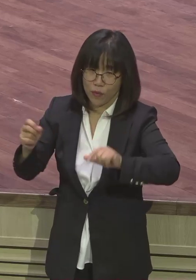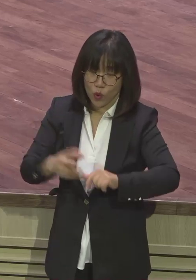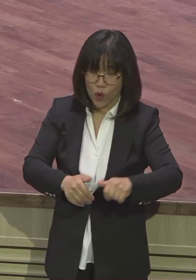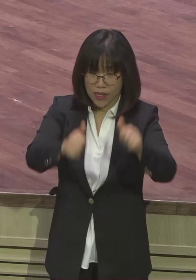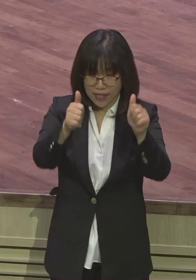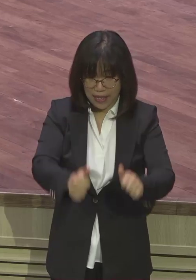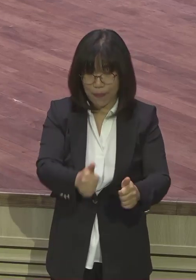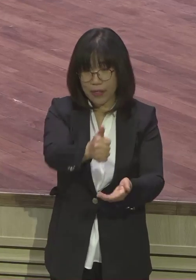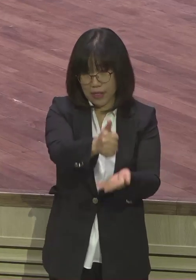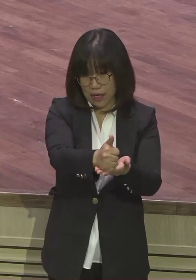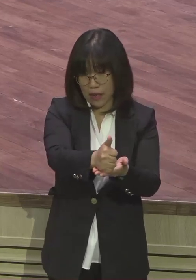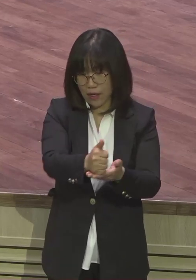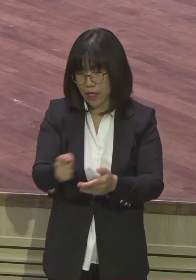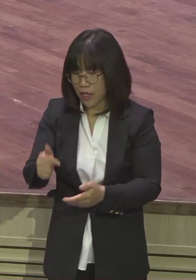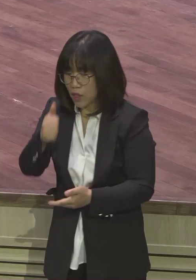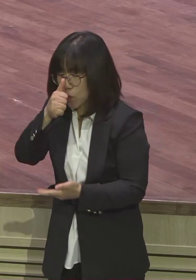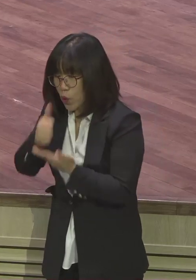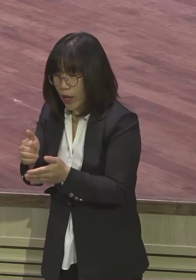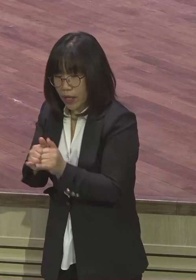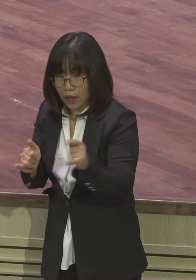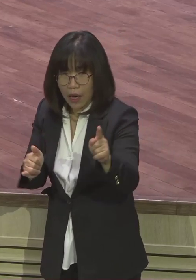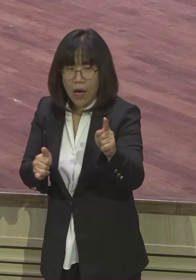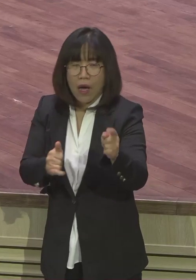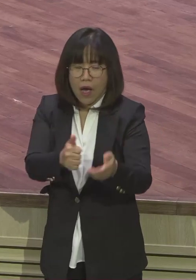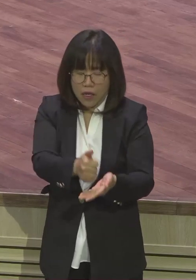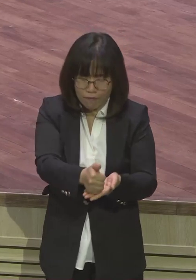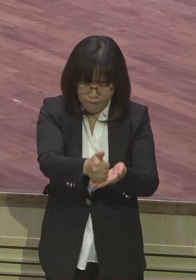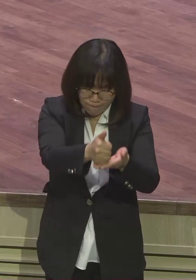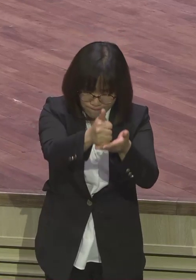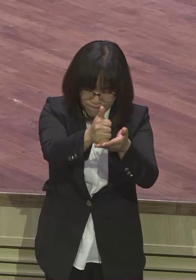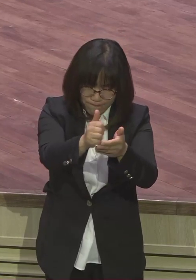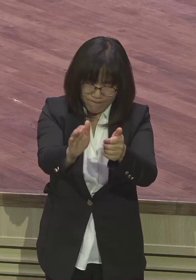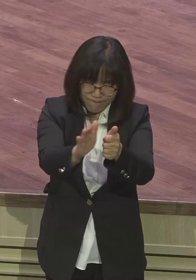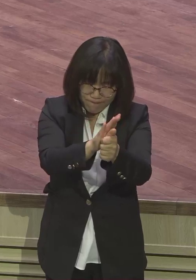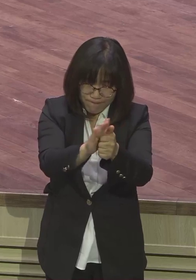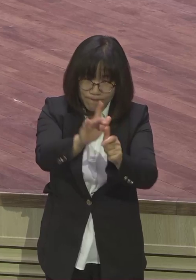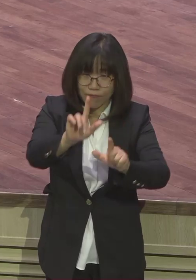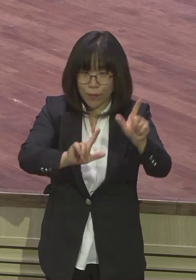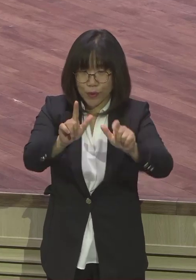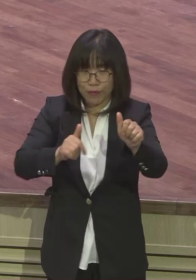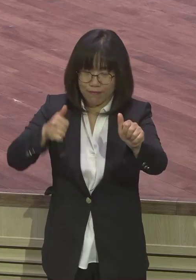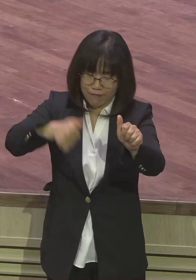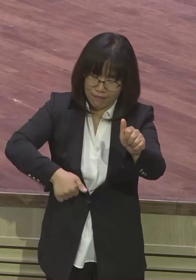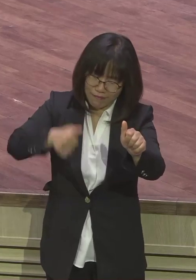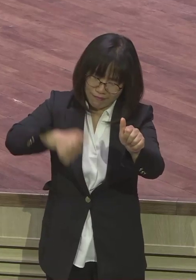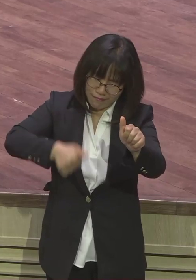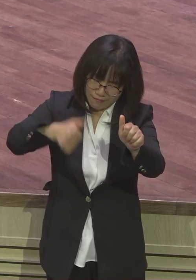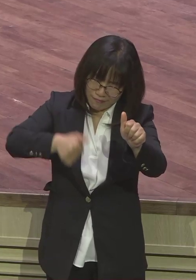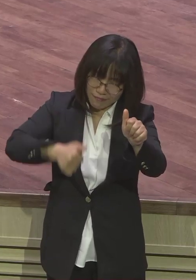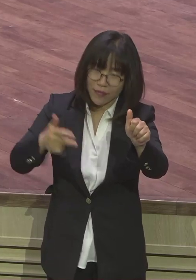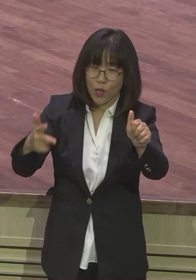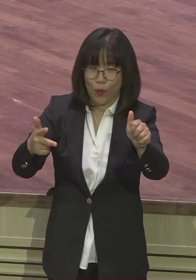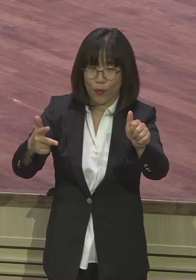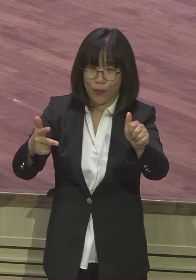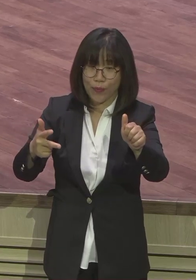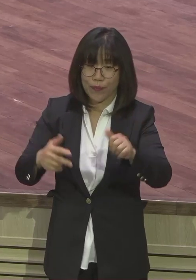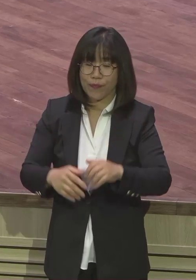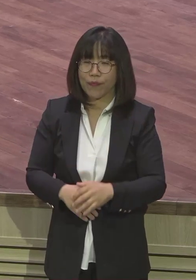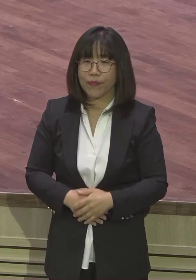그렇게 바라는 마음으로 아주 전쟁 경의를 표하는 자세 야곱이 이렇게 예를 갖춘 건